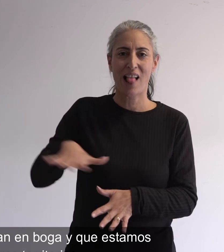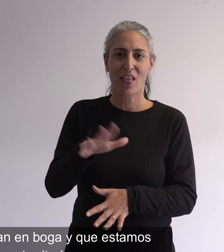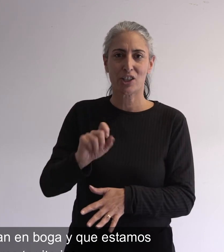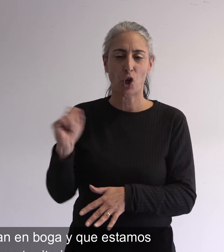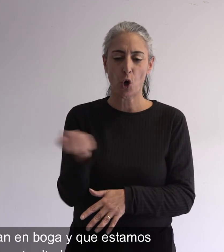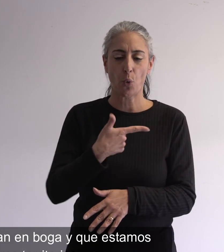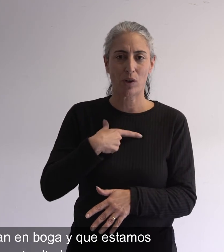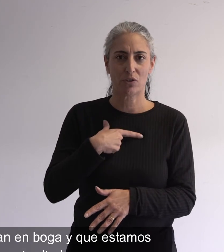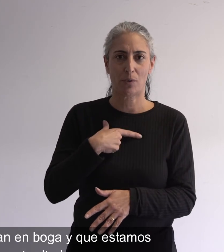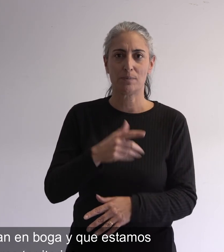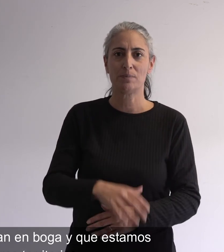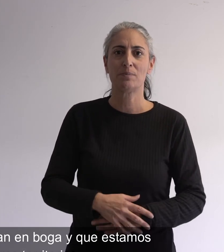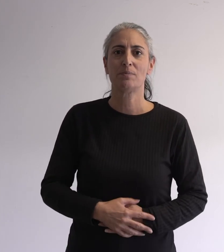territorios.